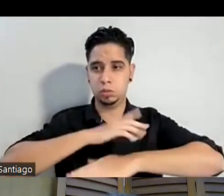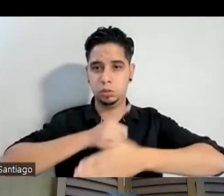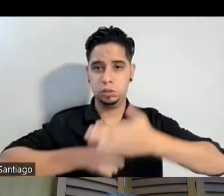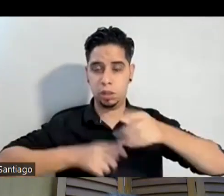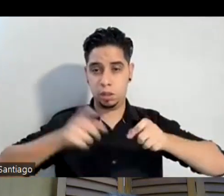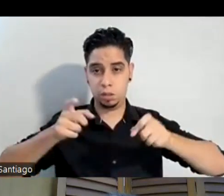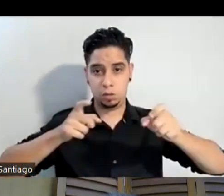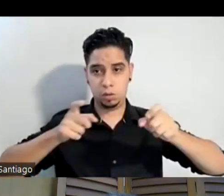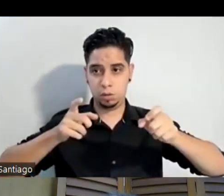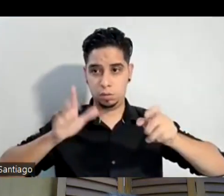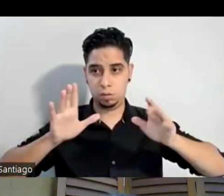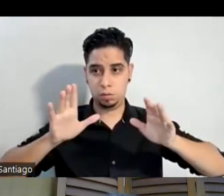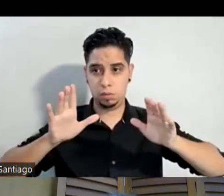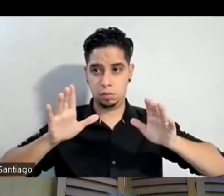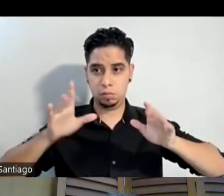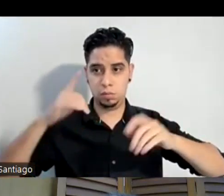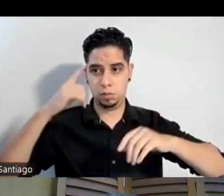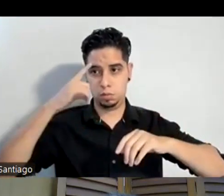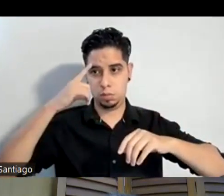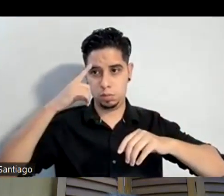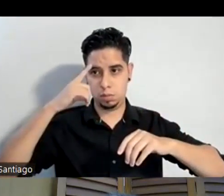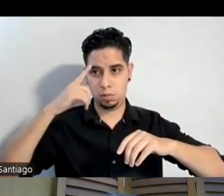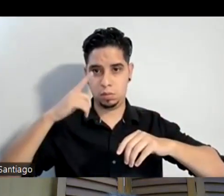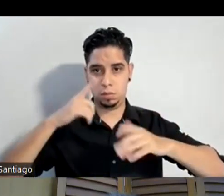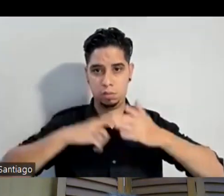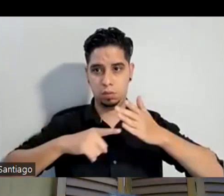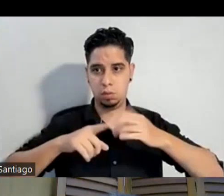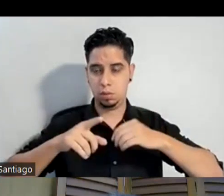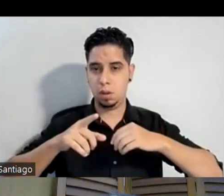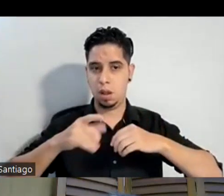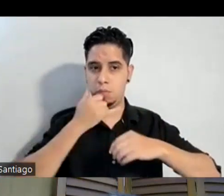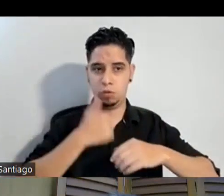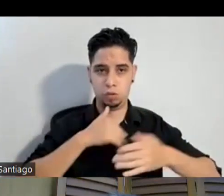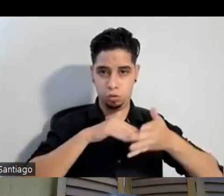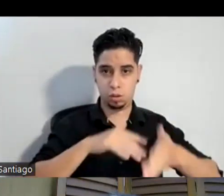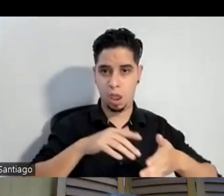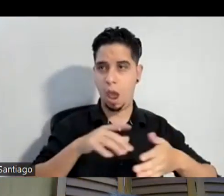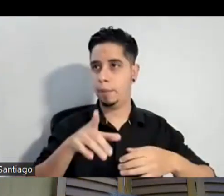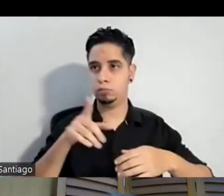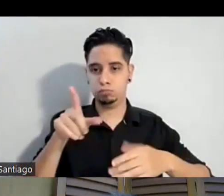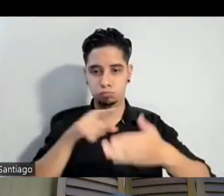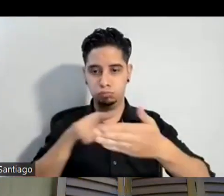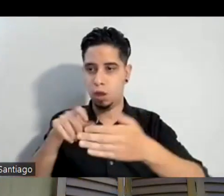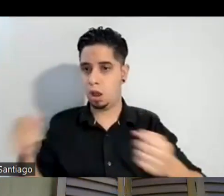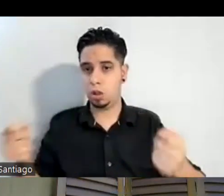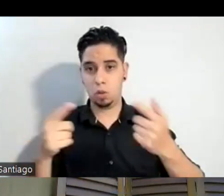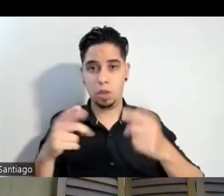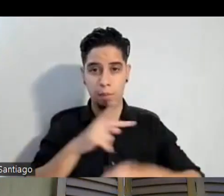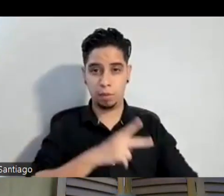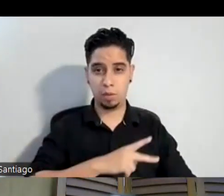ellos dice ah no es que yo pensaba que me corregía a porque yo soy el estudiante pero no corrige corrige a este corrige a otro corrige a todo no es personal es parte del proceso y